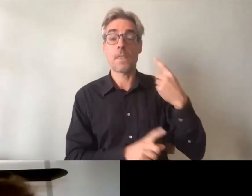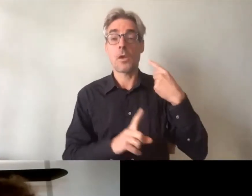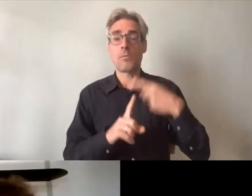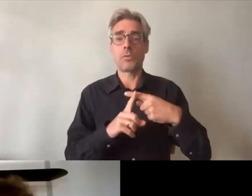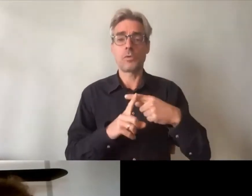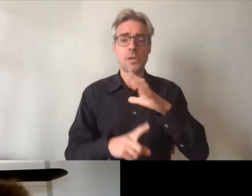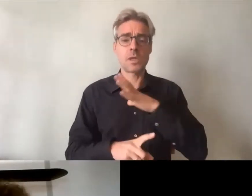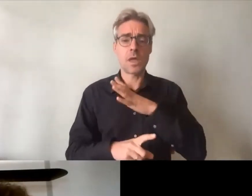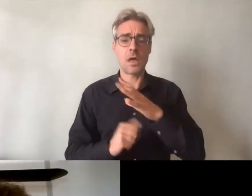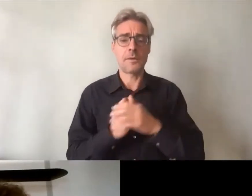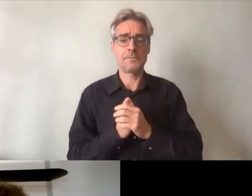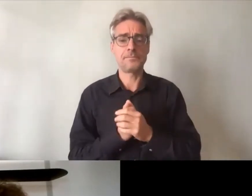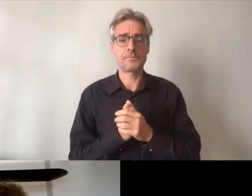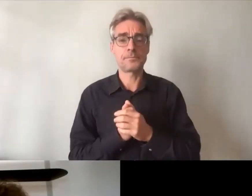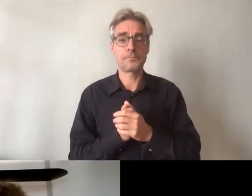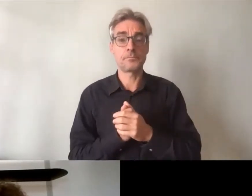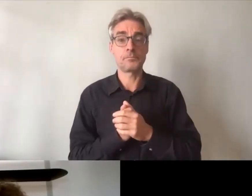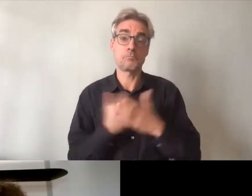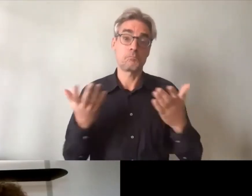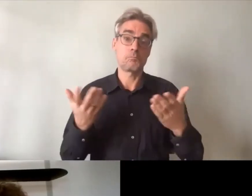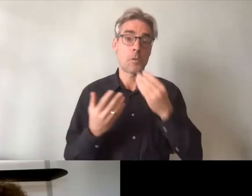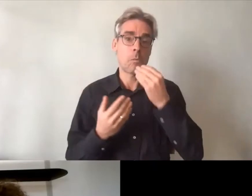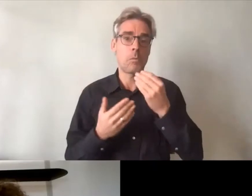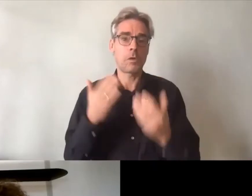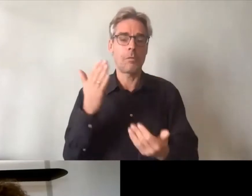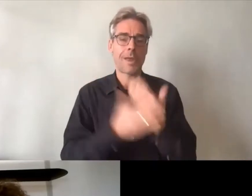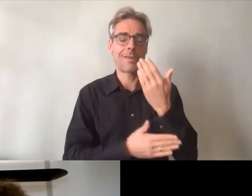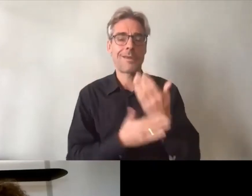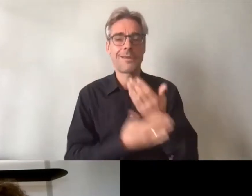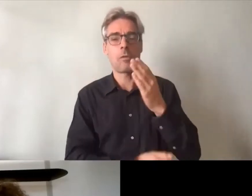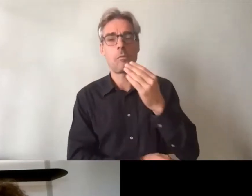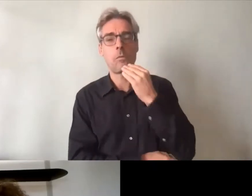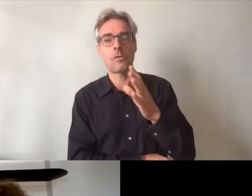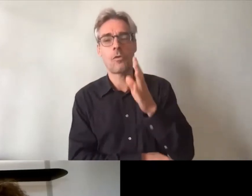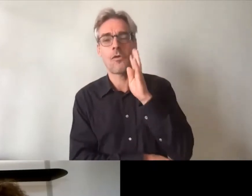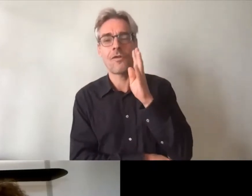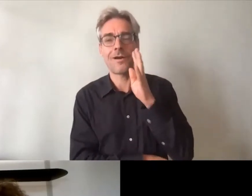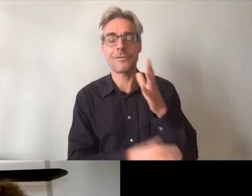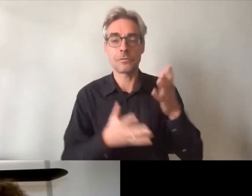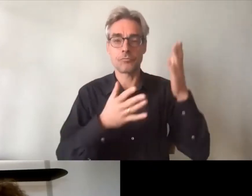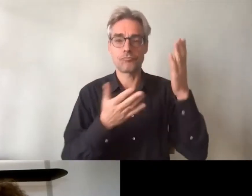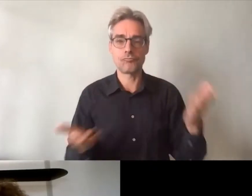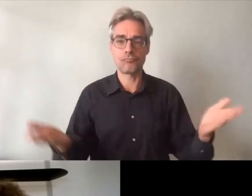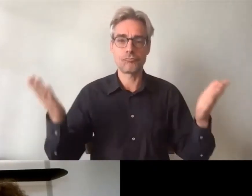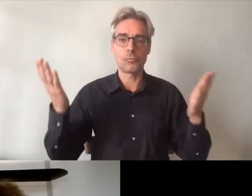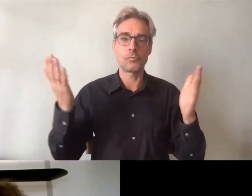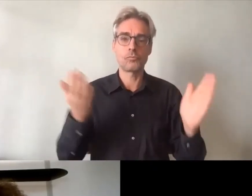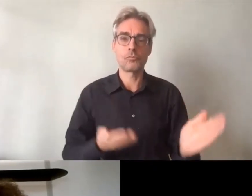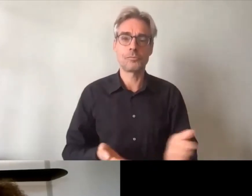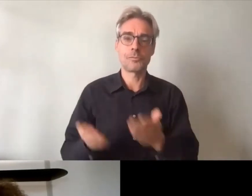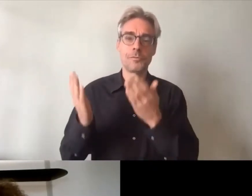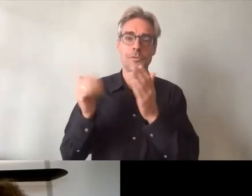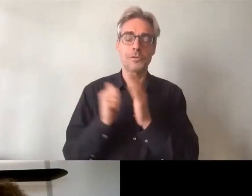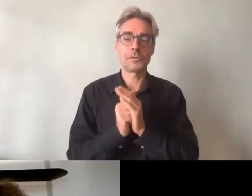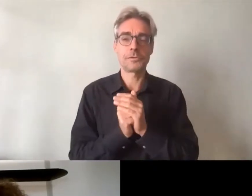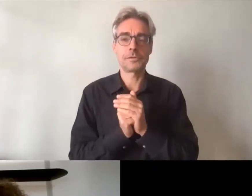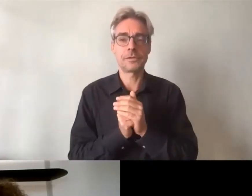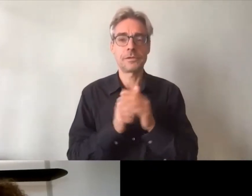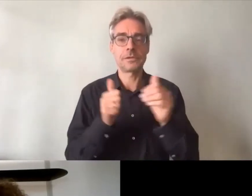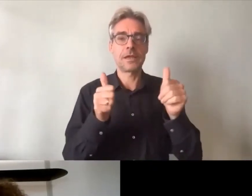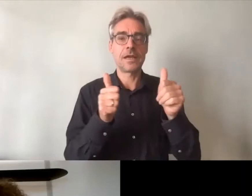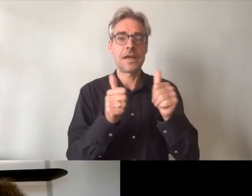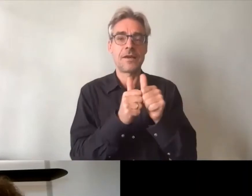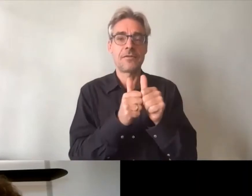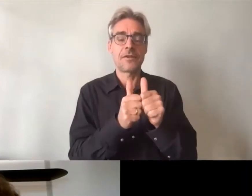je vous souhaite une bonne matinée. Sans plus tarder, je vous propose de démarrer avec